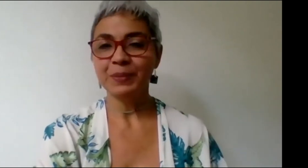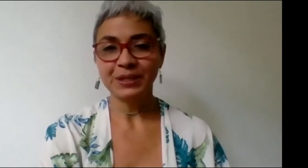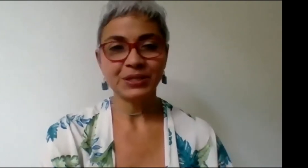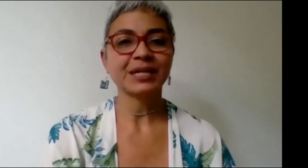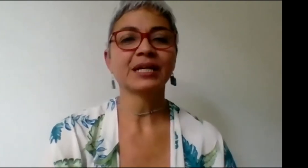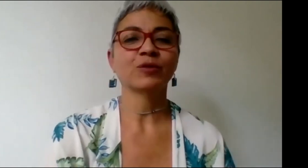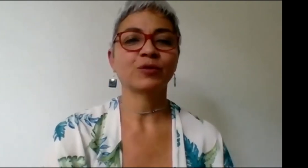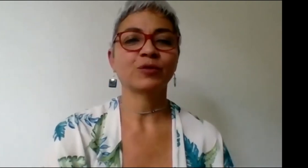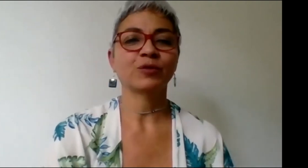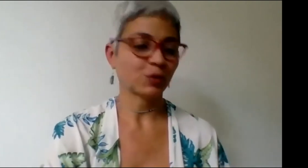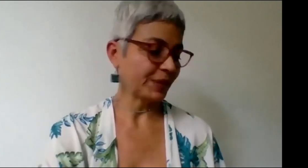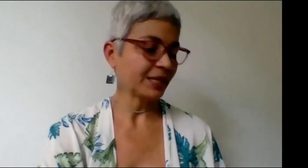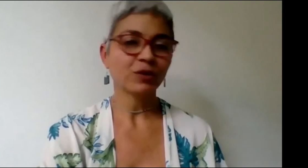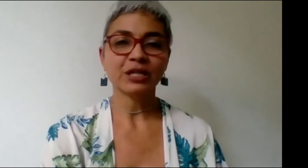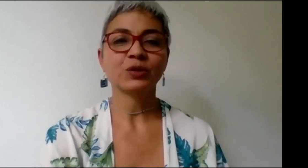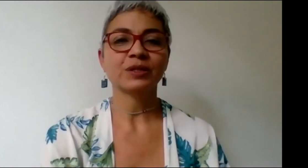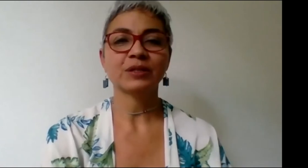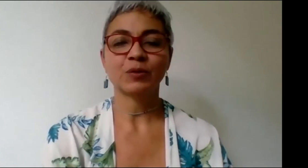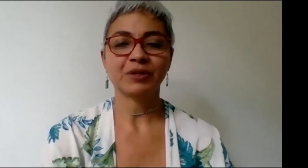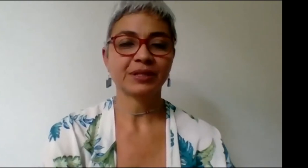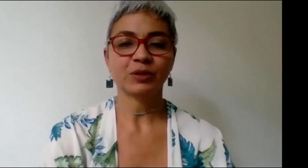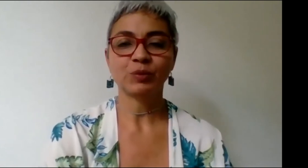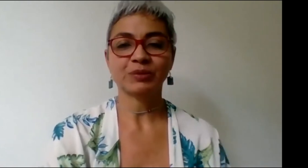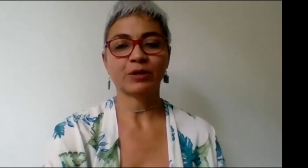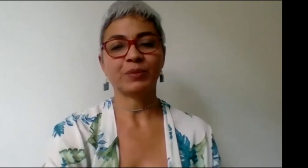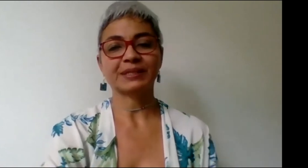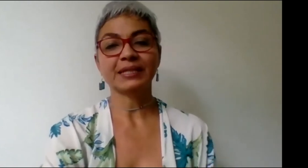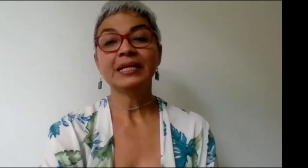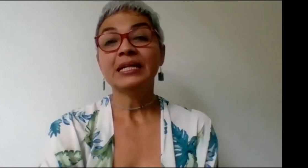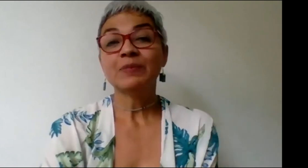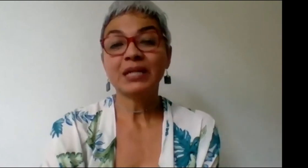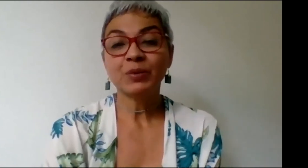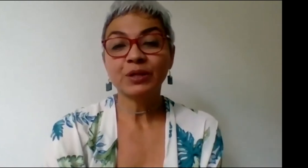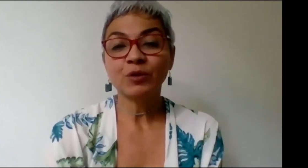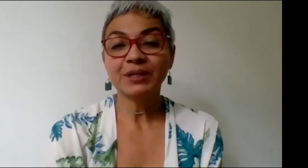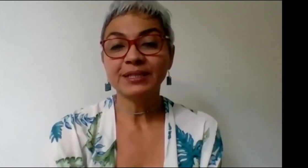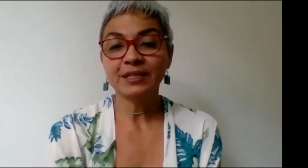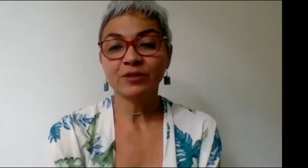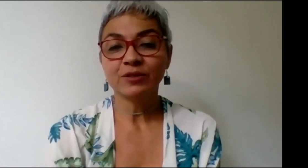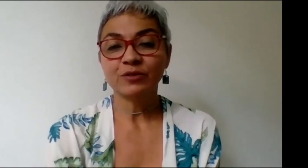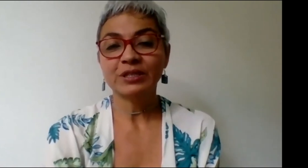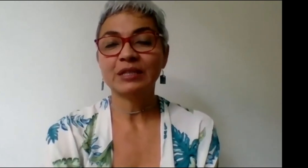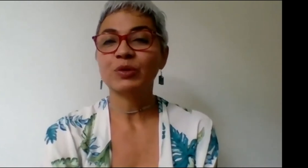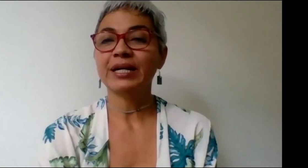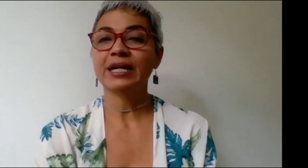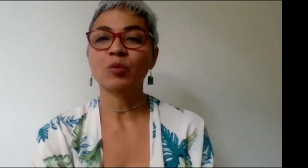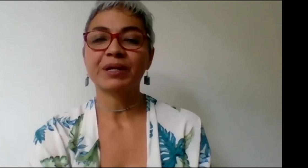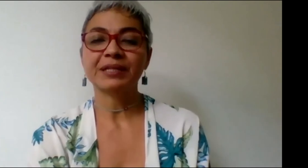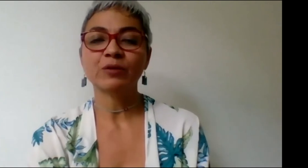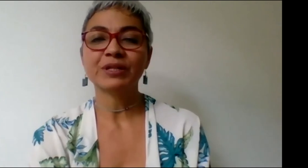Pichica, con Rubén Darío Cacciotis y con Mario Santa Cruz vamos a conversar y para poder conversar entonces les voy a compartir algunas